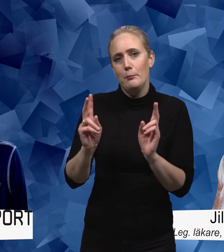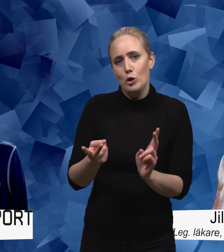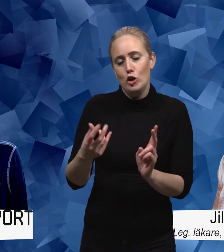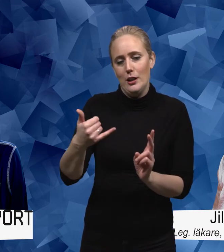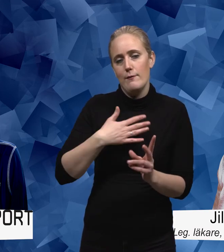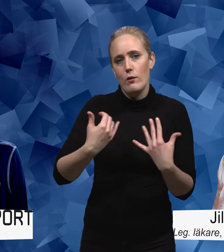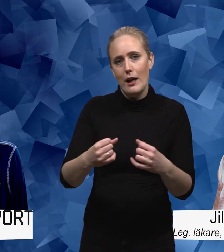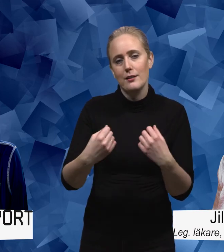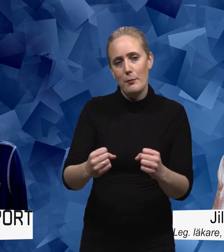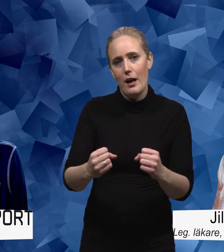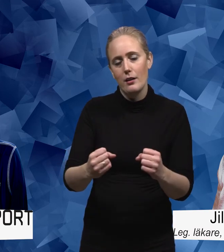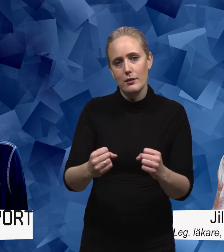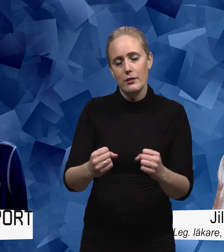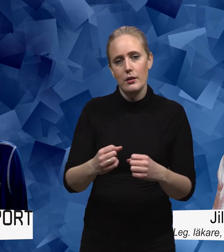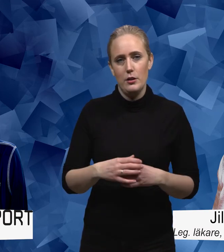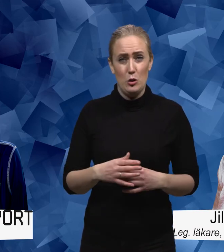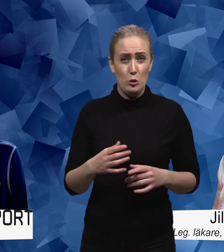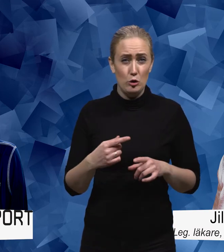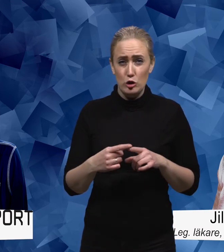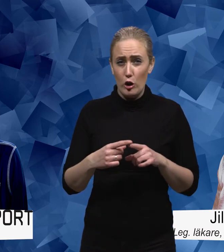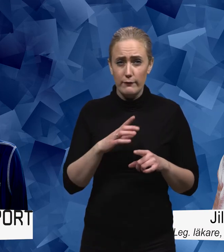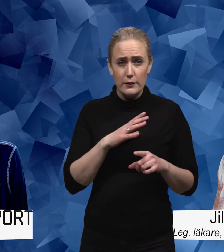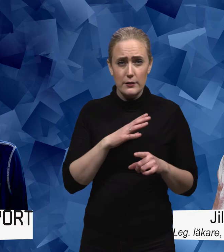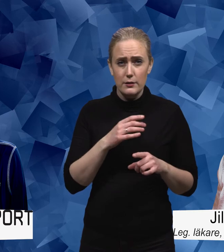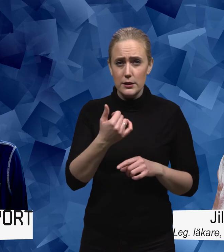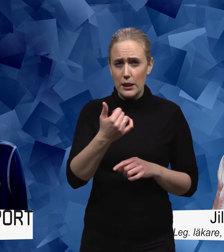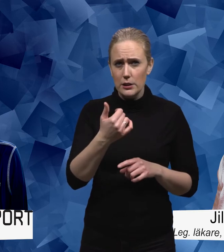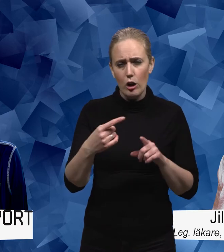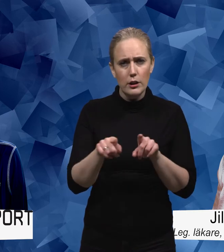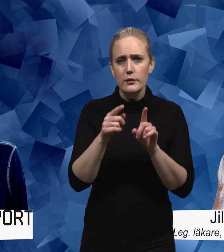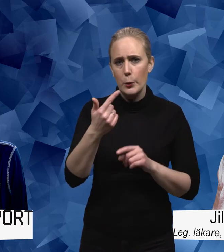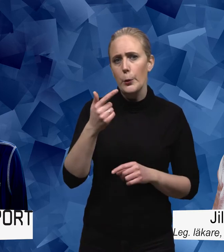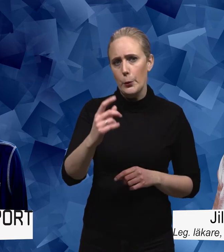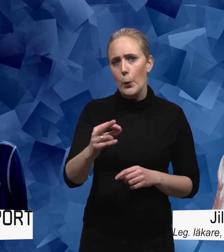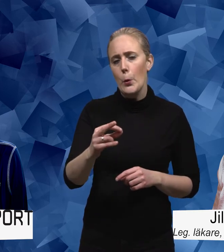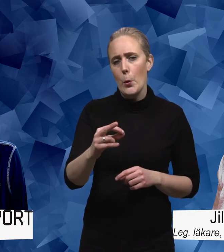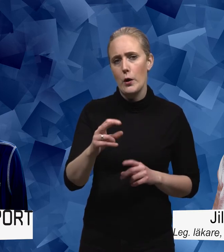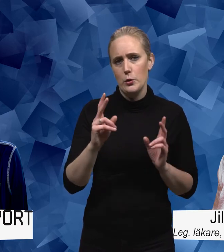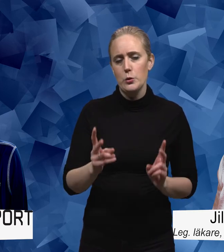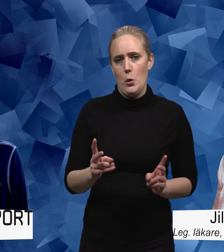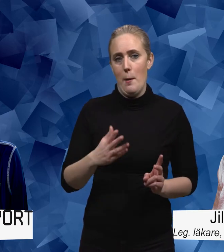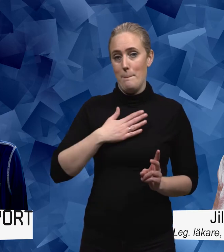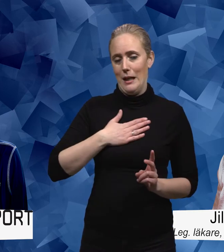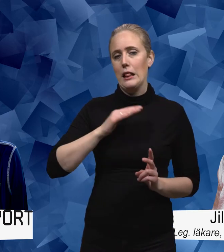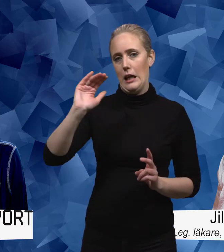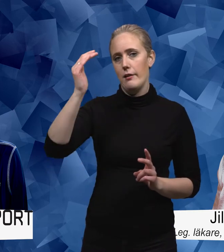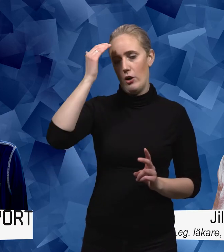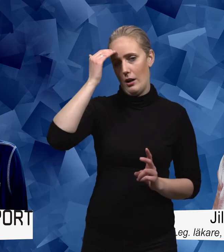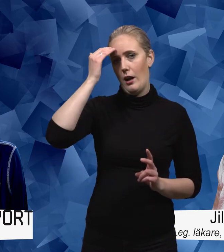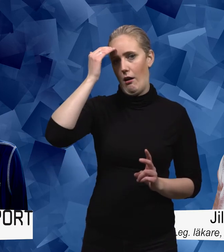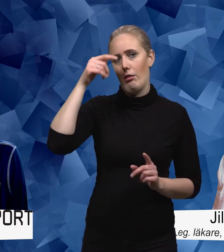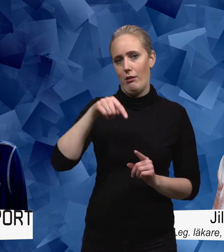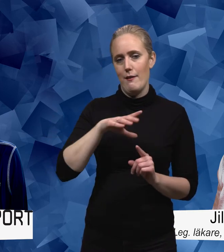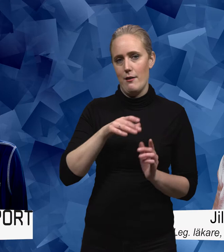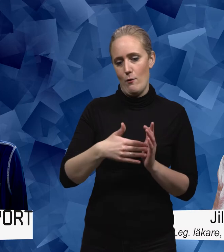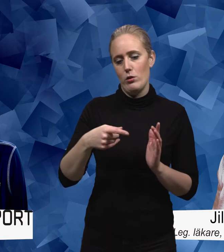den finns sedan snart 6-7 år på det sättet så det är min erfarenhet av att